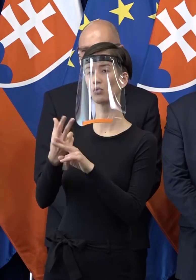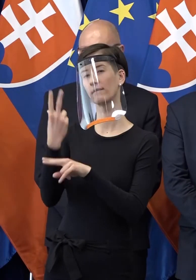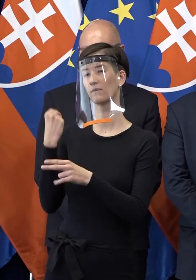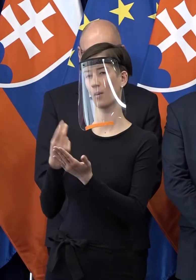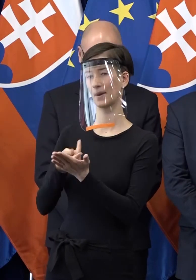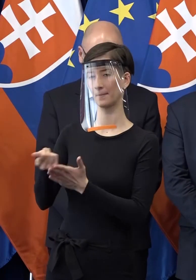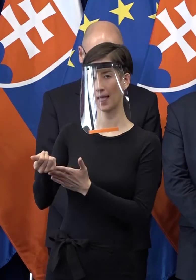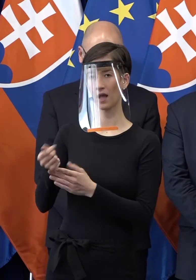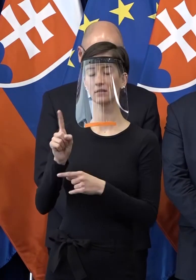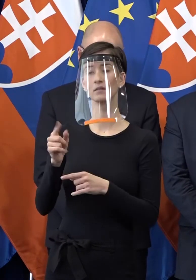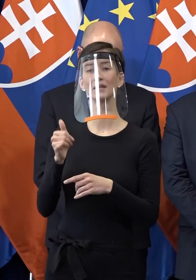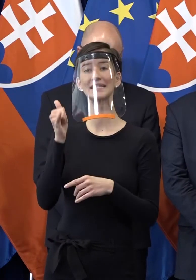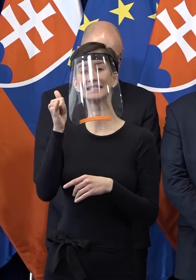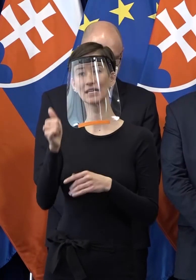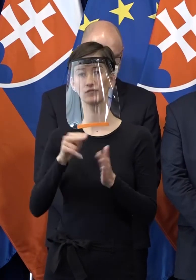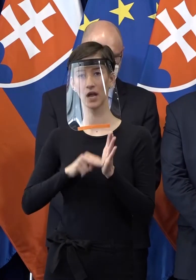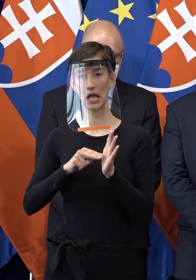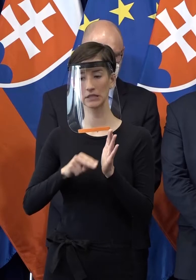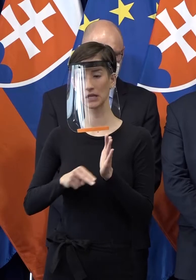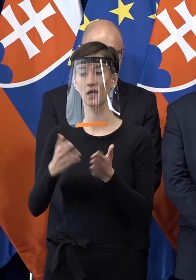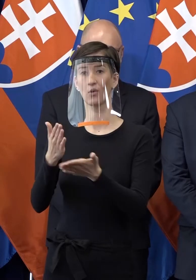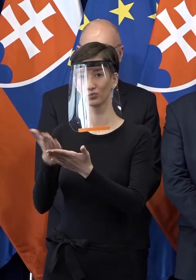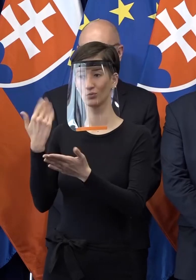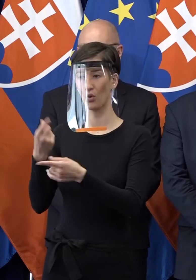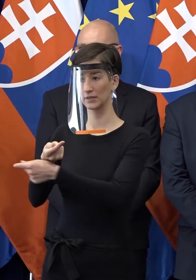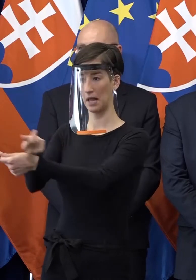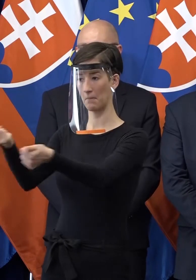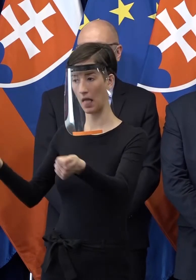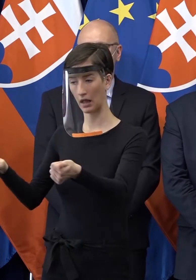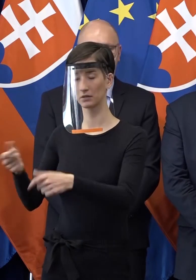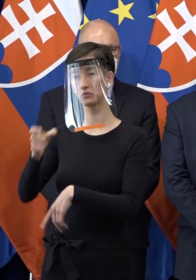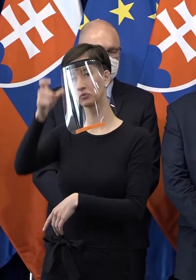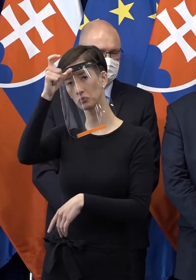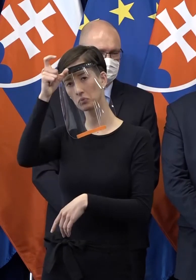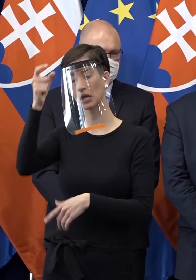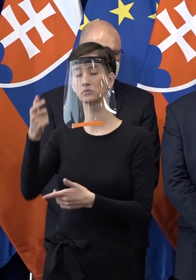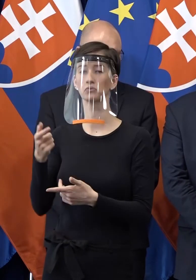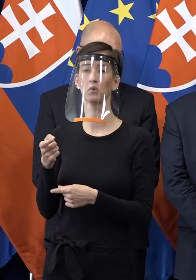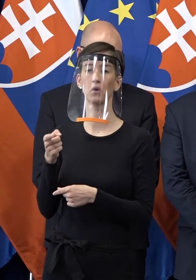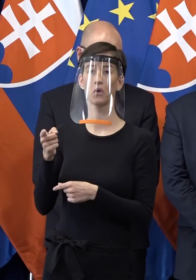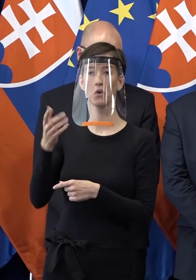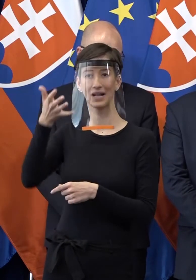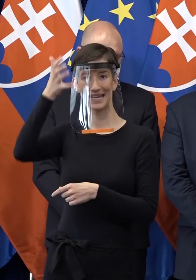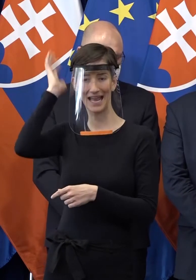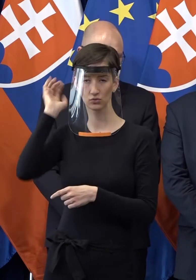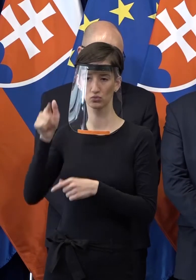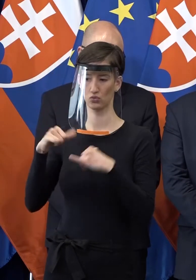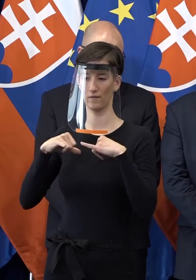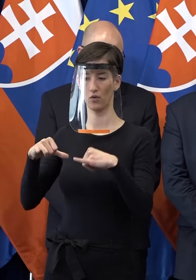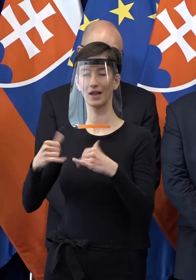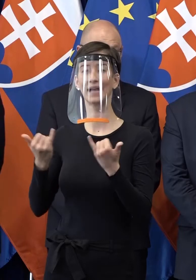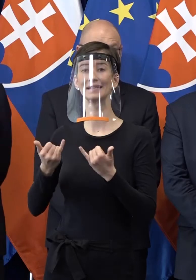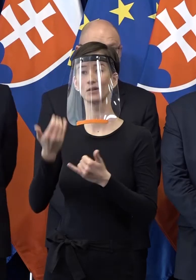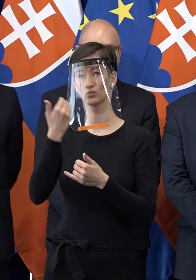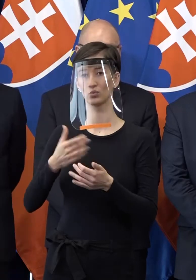Cestovné kancelárie peniaze vyplatili do Turecka, do Egyptu, do Grecka a tak ďalej. A tým pádom teraz ľudia si chcú